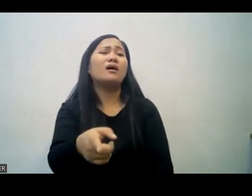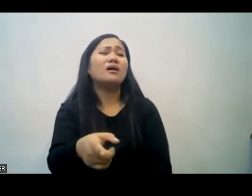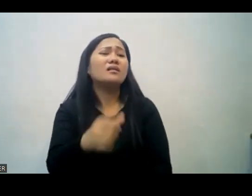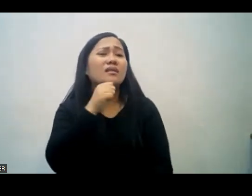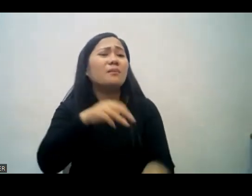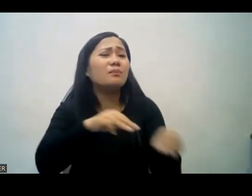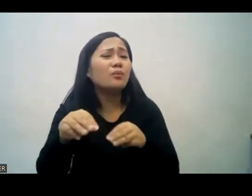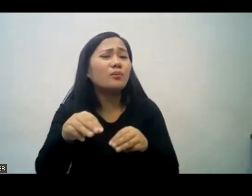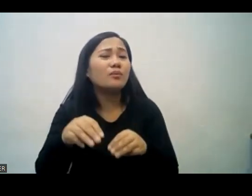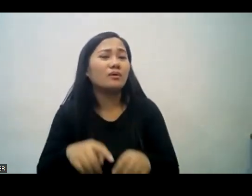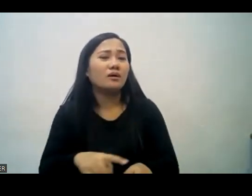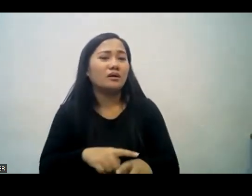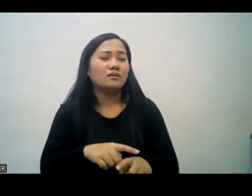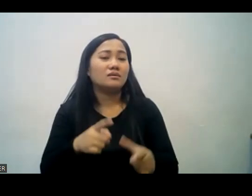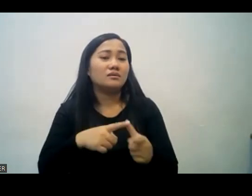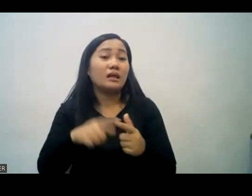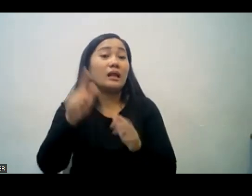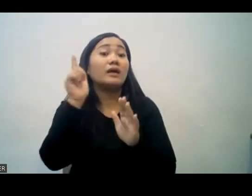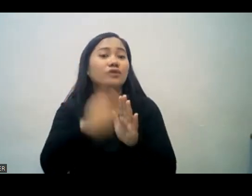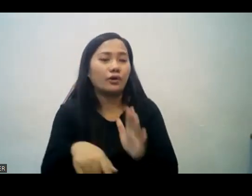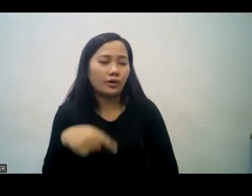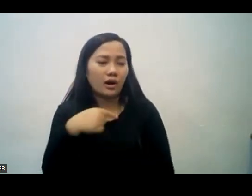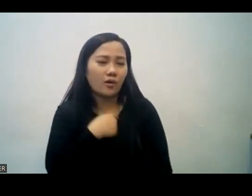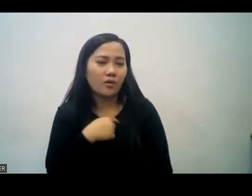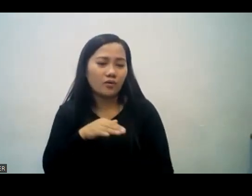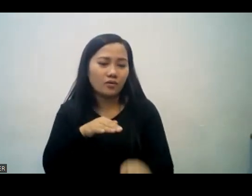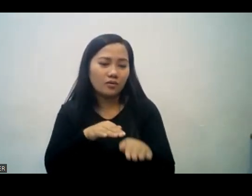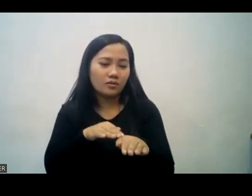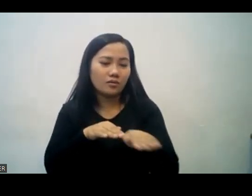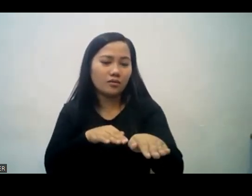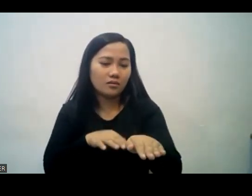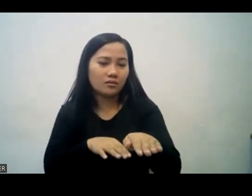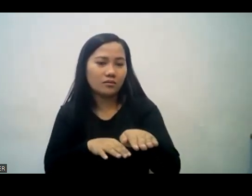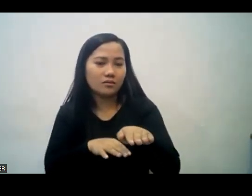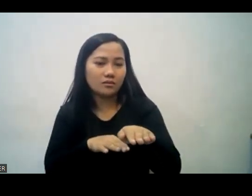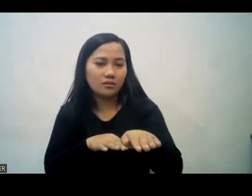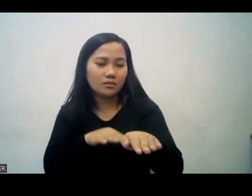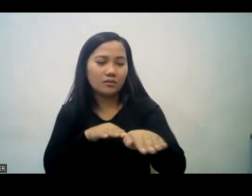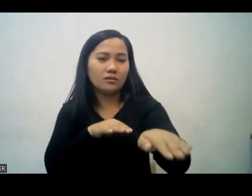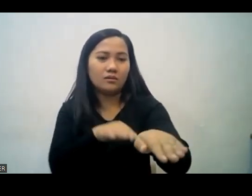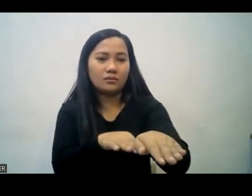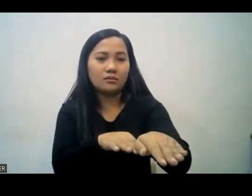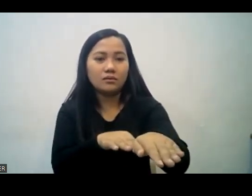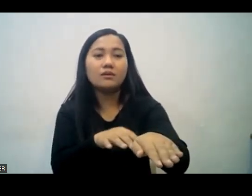I approach here. Kaya paunti-unti ay nakarating ako dito. Then here is the